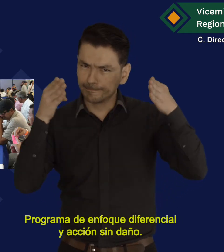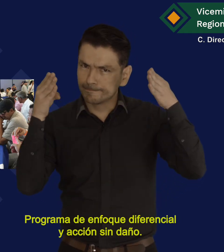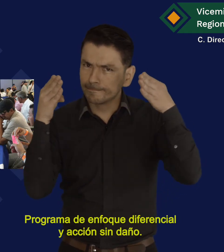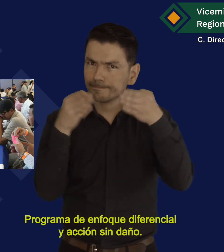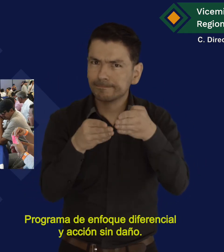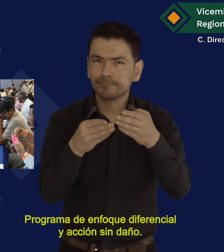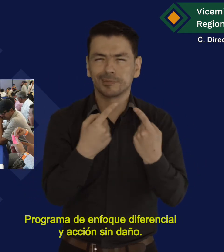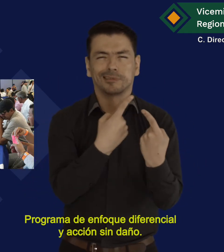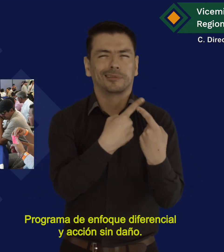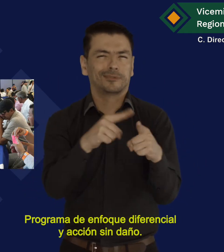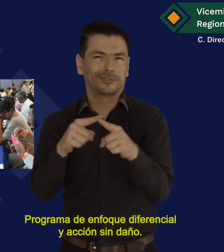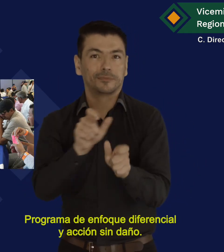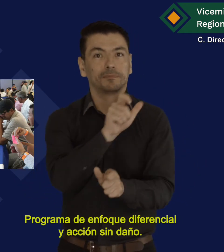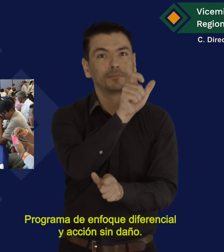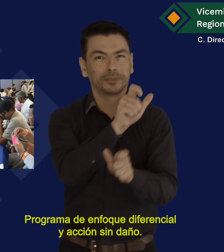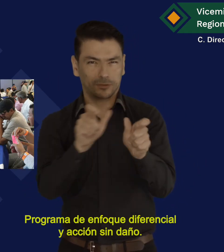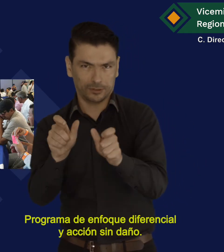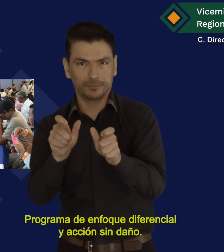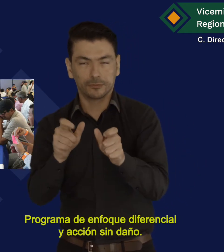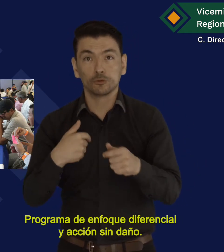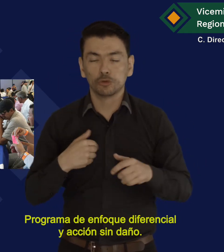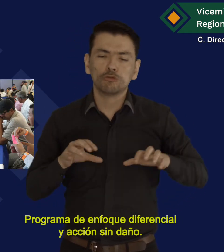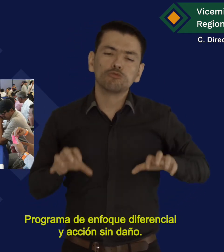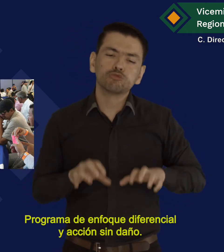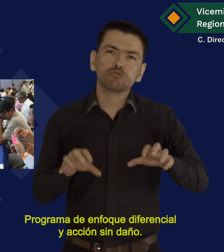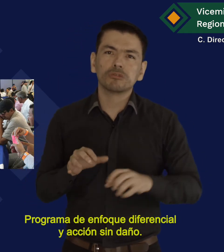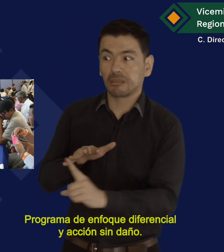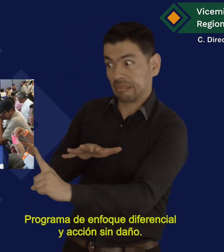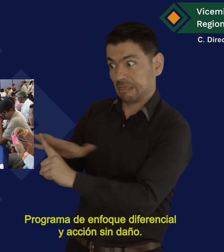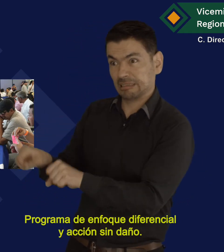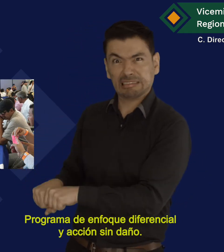Programa de Enfoque Diferencial y Acción Sin Daño